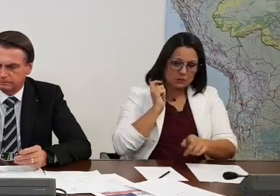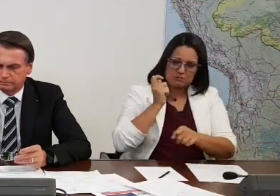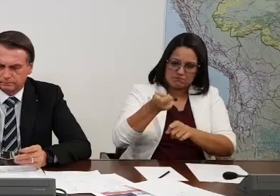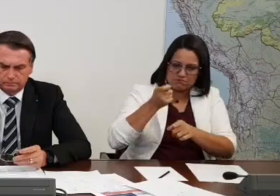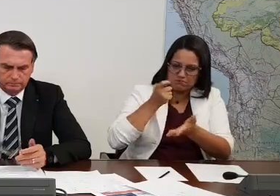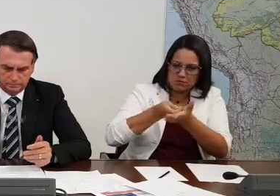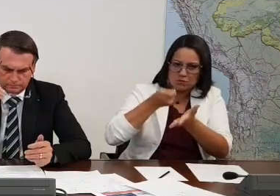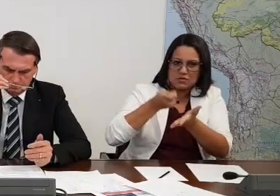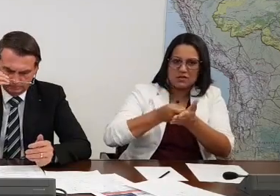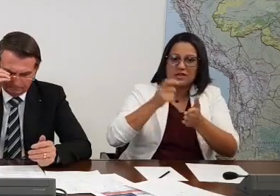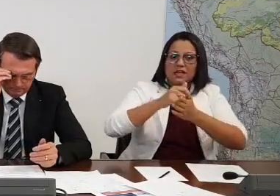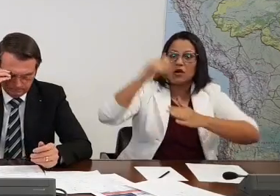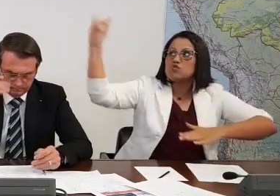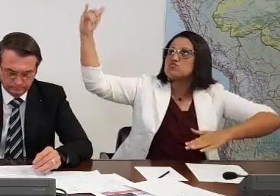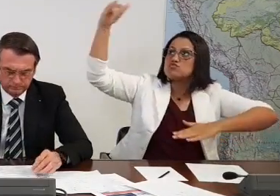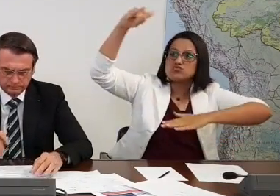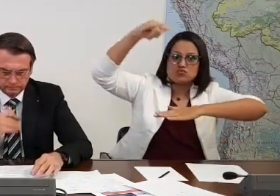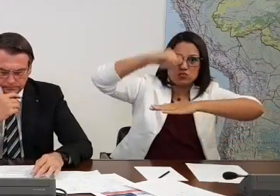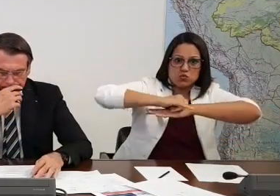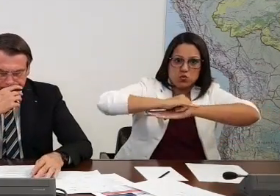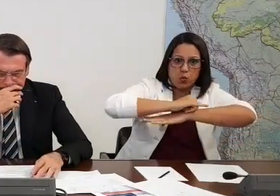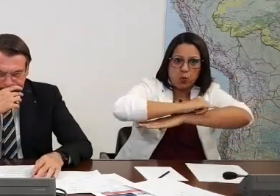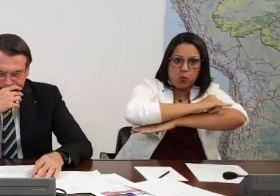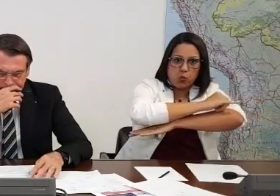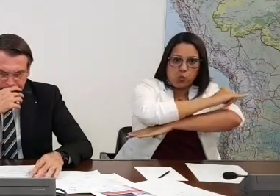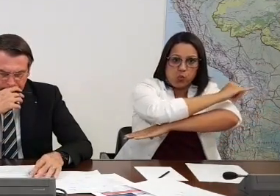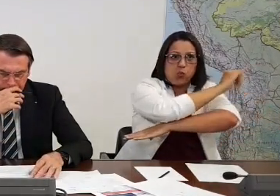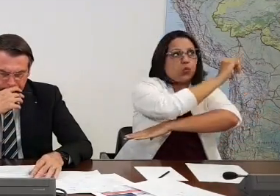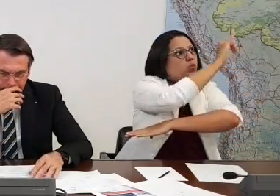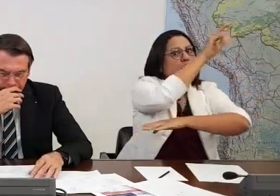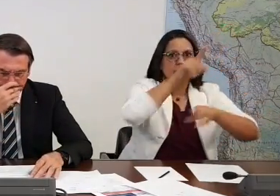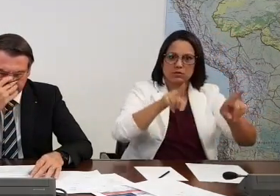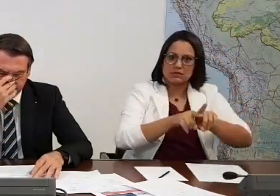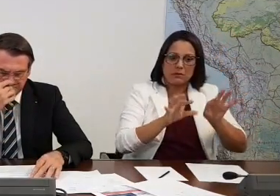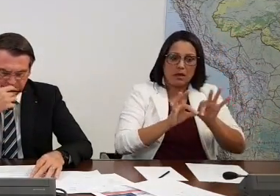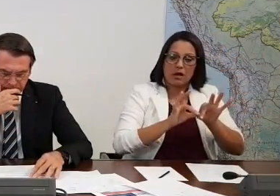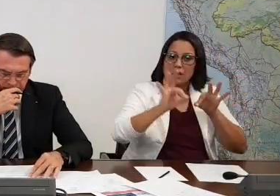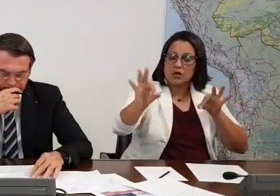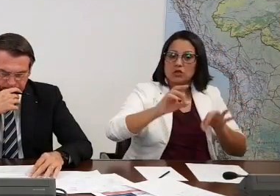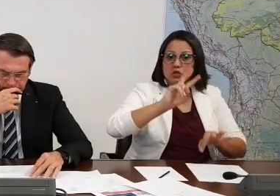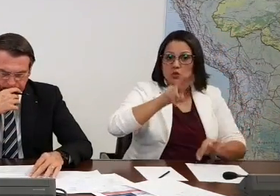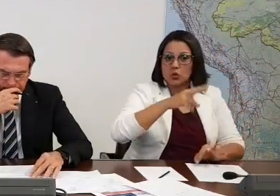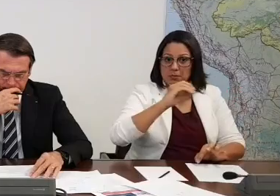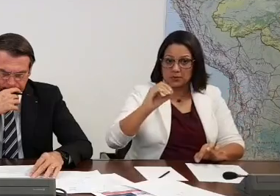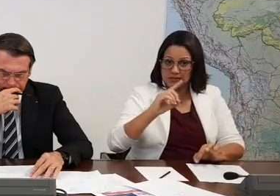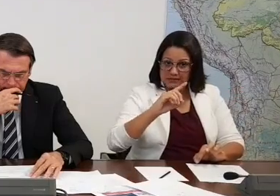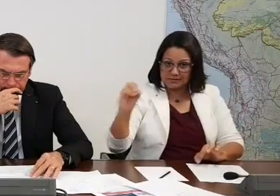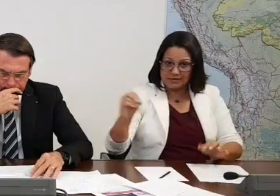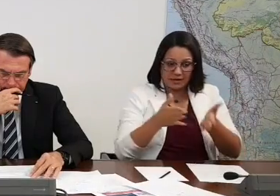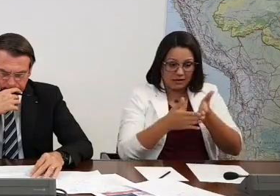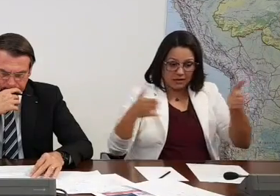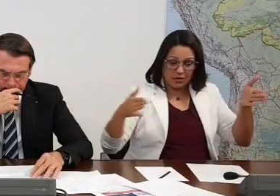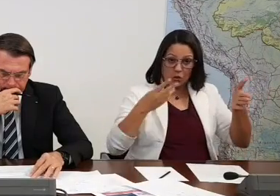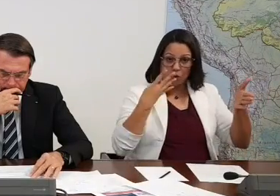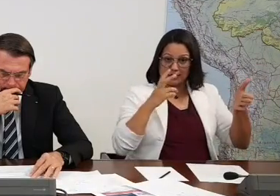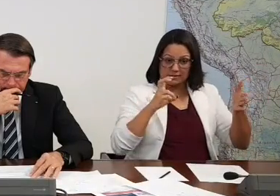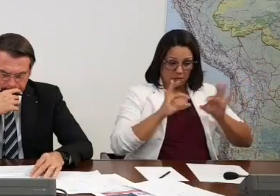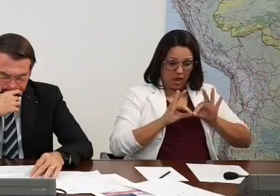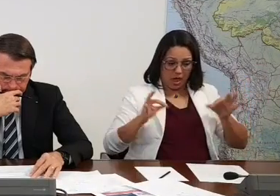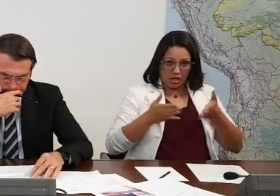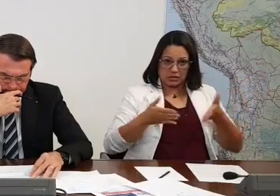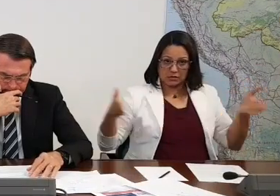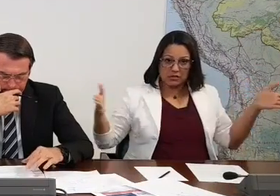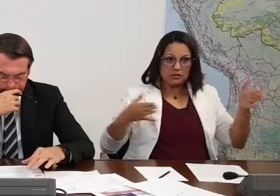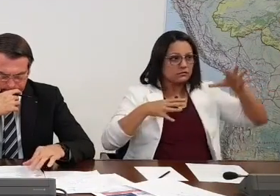Foi feita uma pista de pouso e decolagem, uma pista de 2.100 metros, com 45 metros de largura. investimento em